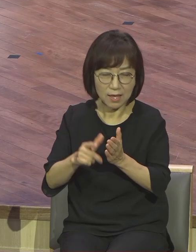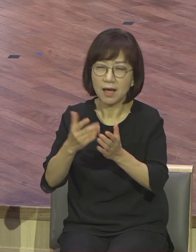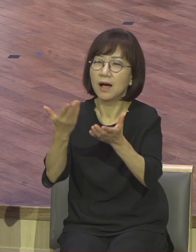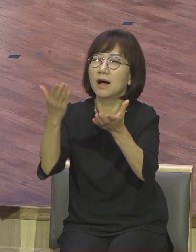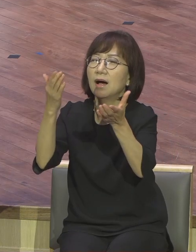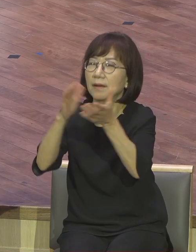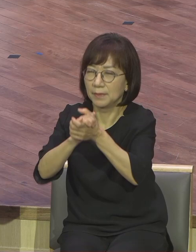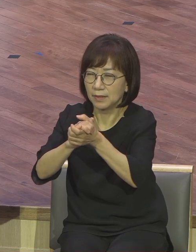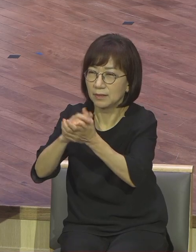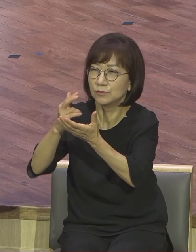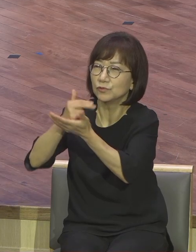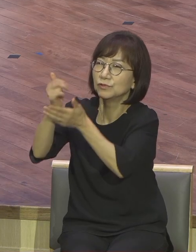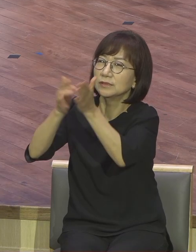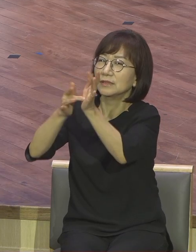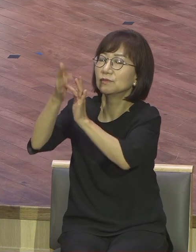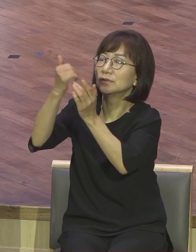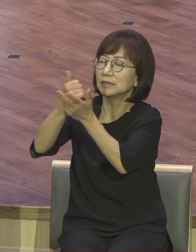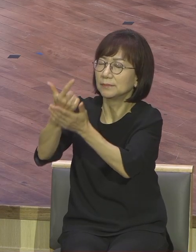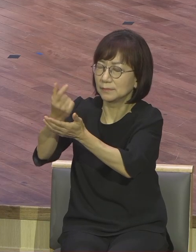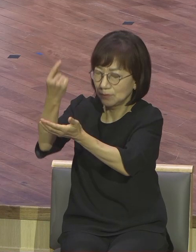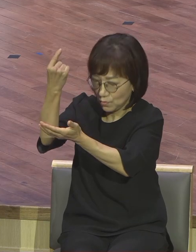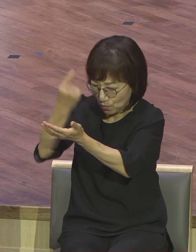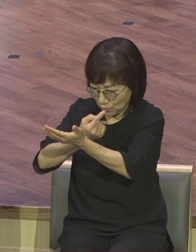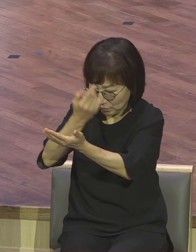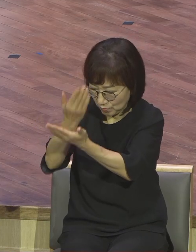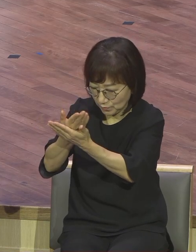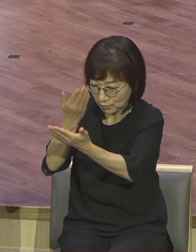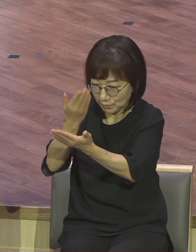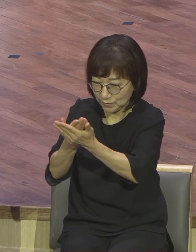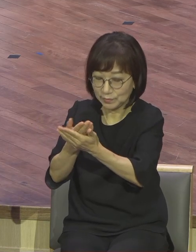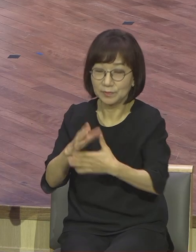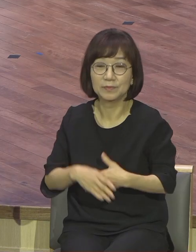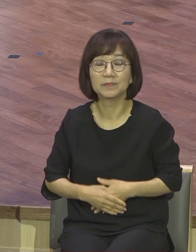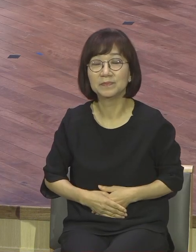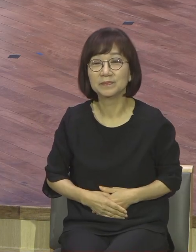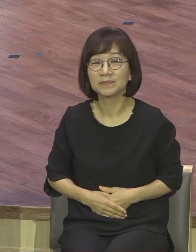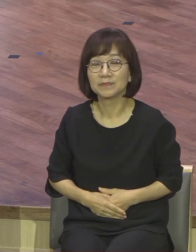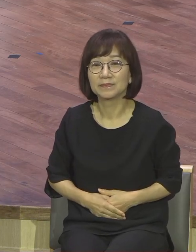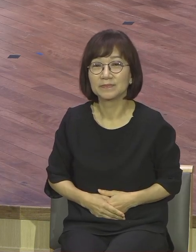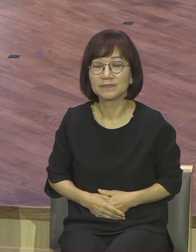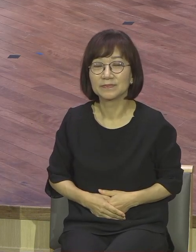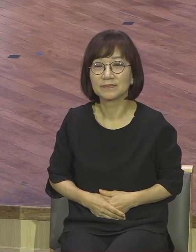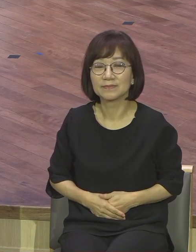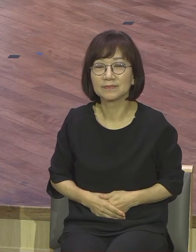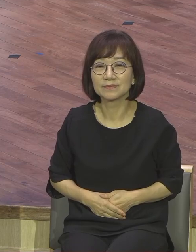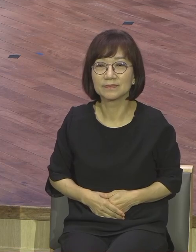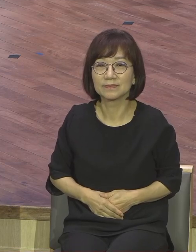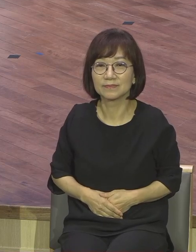오시옵소서 아멘 주 예수여 오시옵소서 마라나타